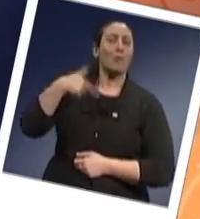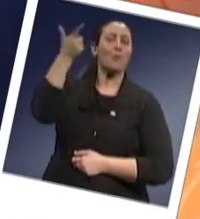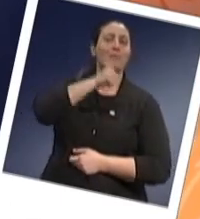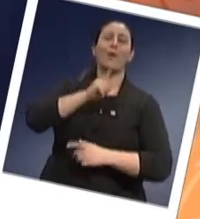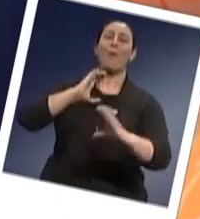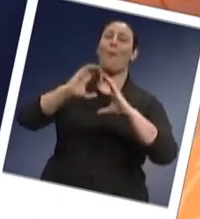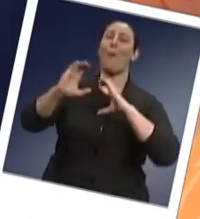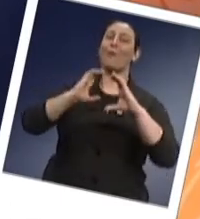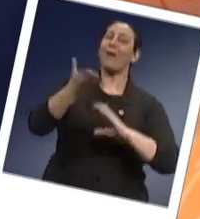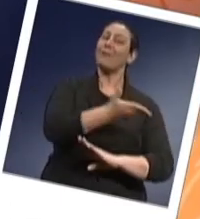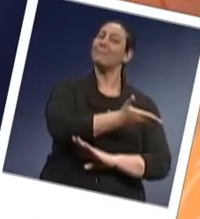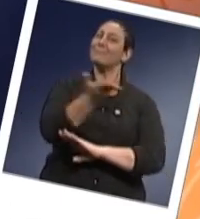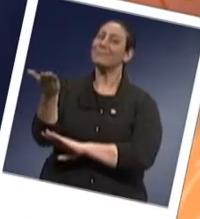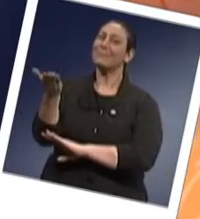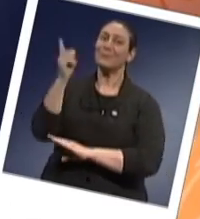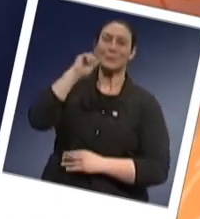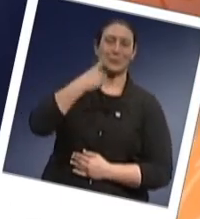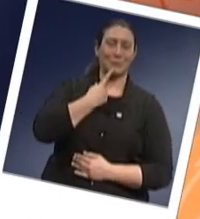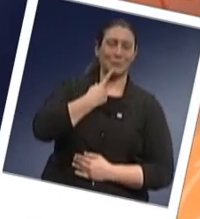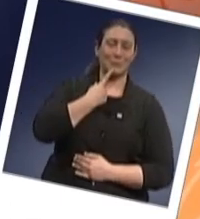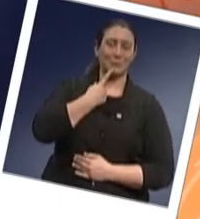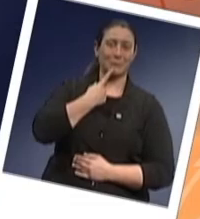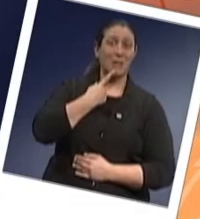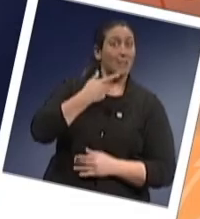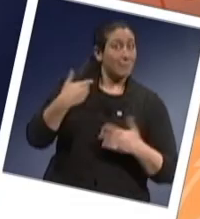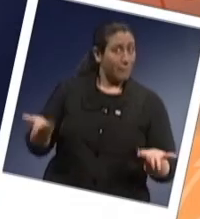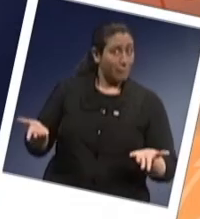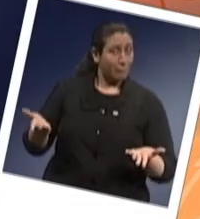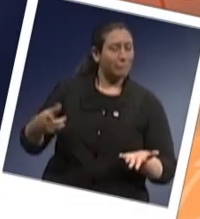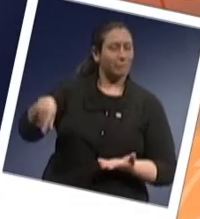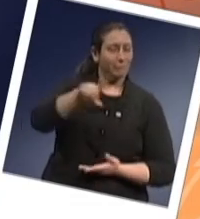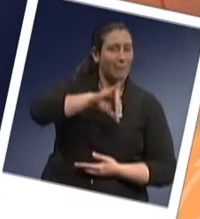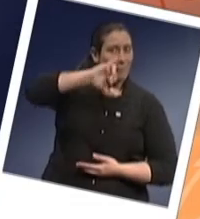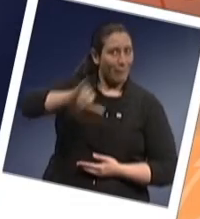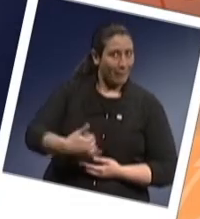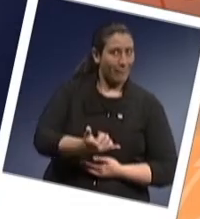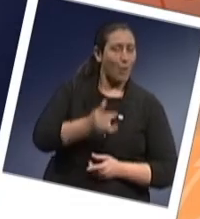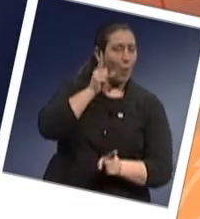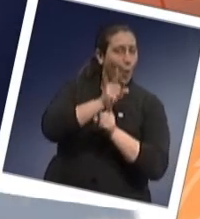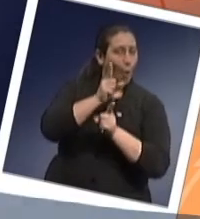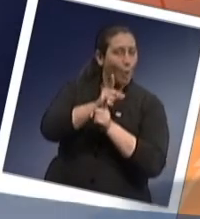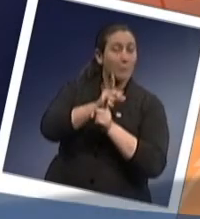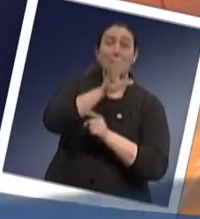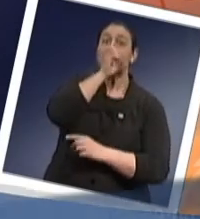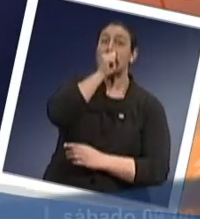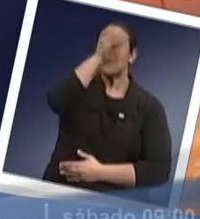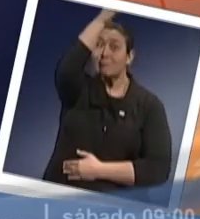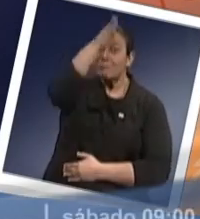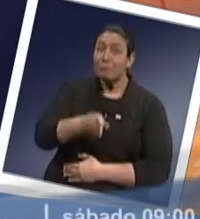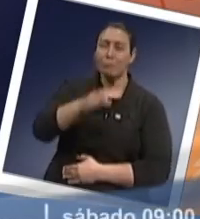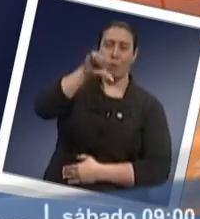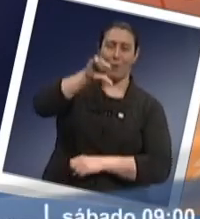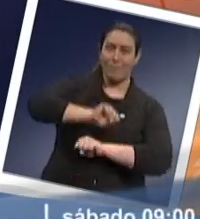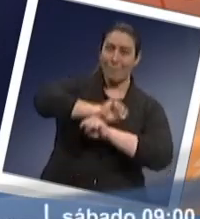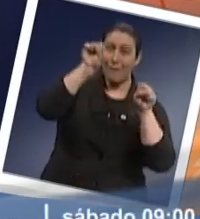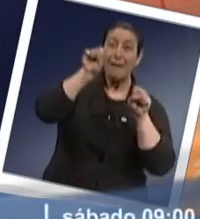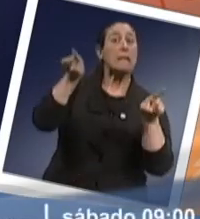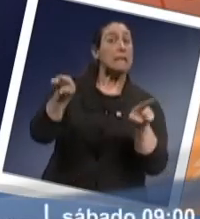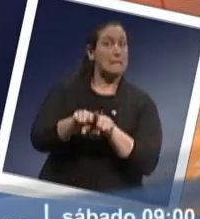que eu vou me comunicar com você que é surdo. Então não perca os nossos encontros aos sábados às 9 da manhã com